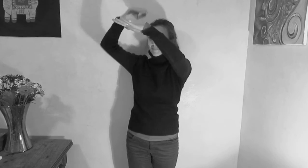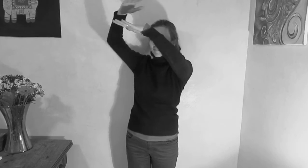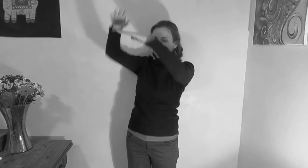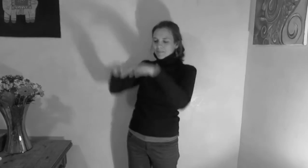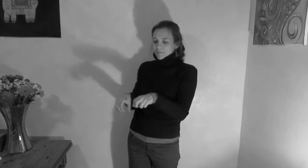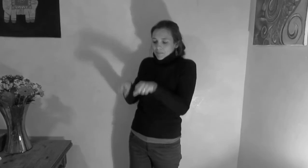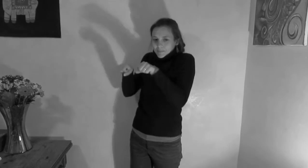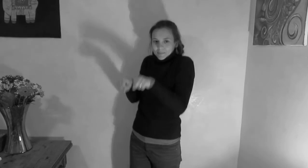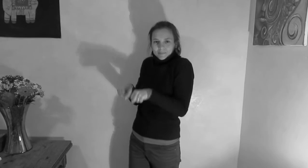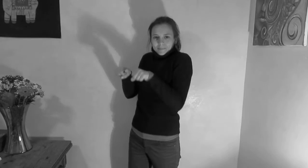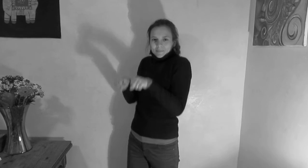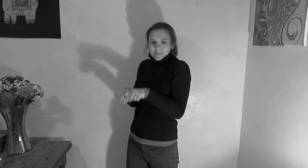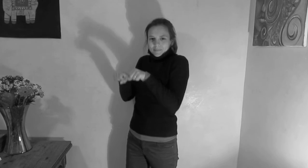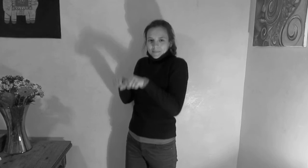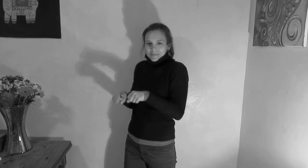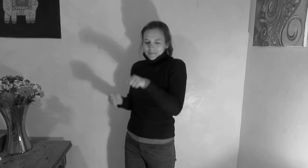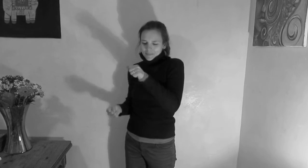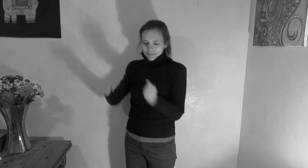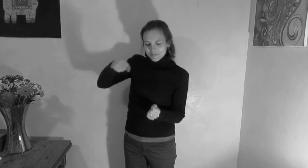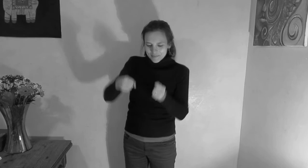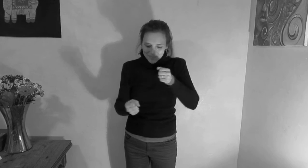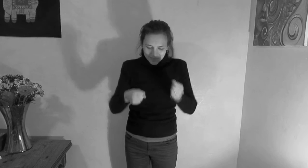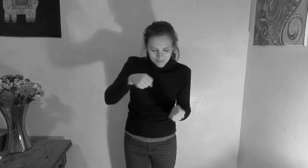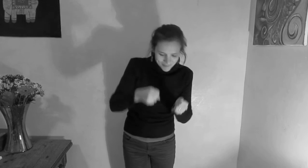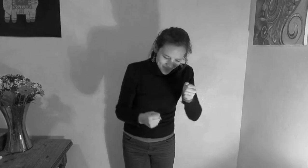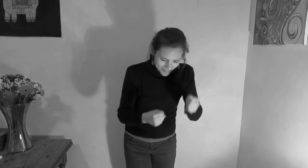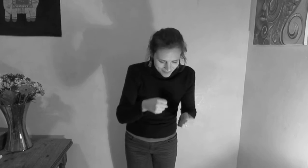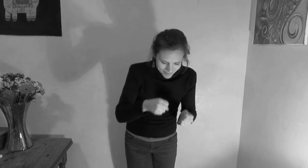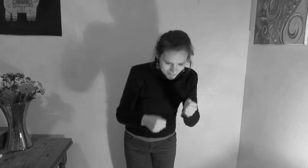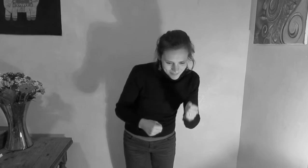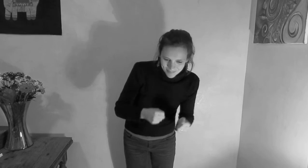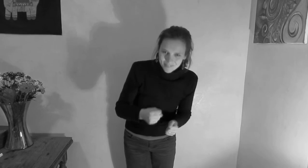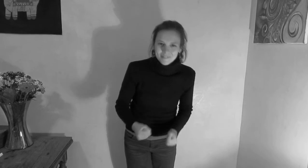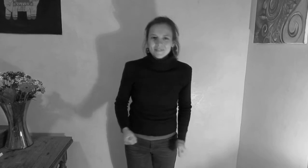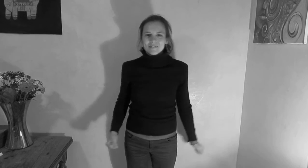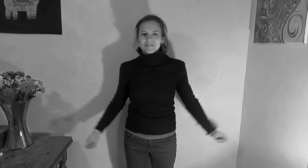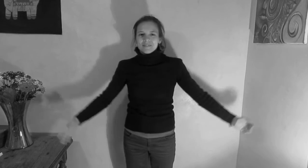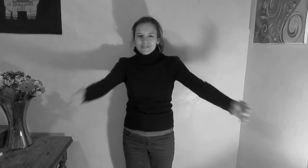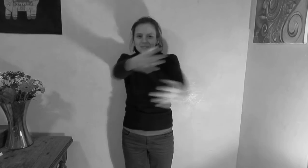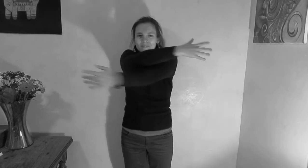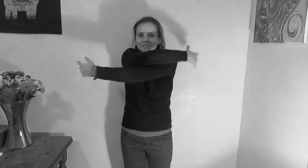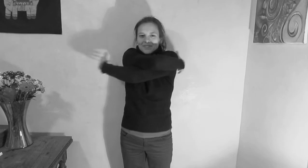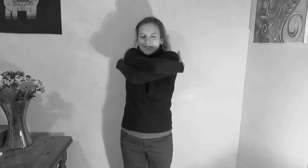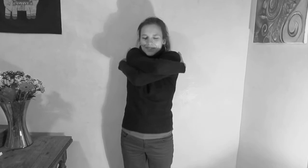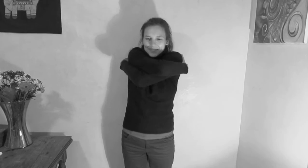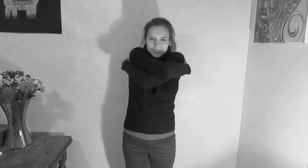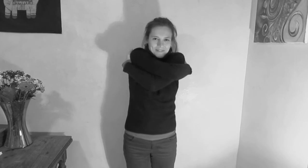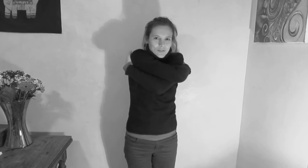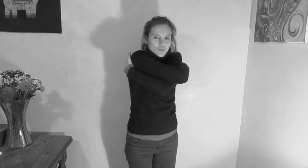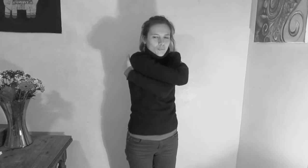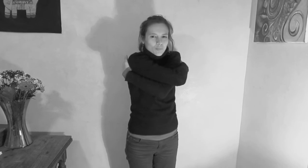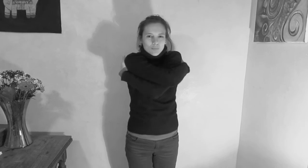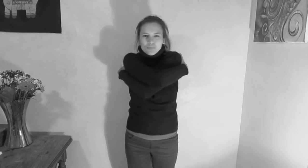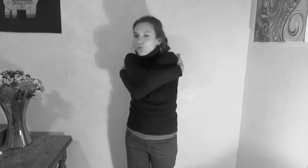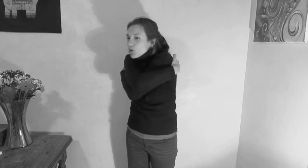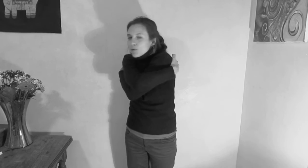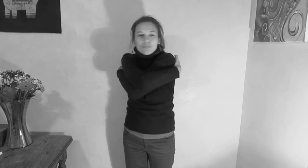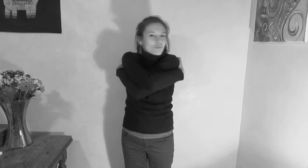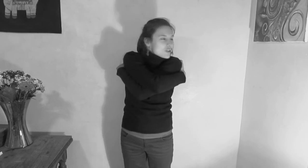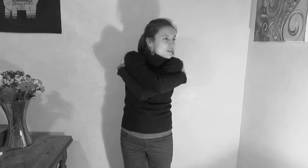Monter à cheval Descendre en Espagne Pour y retrouver Toute